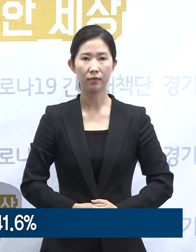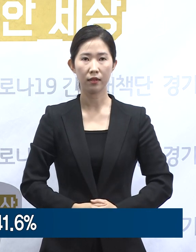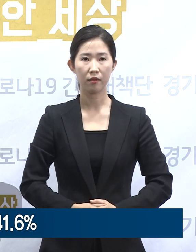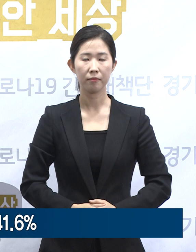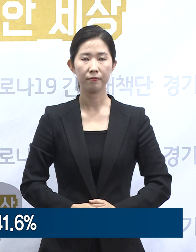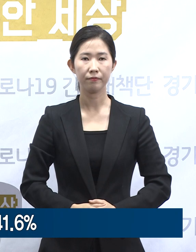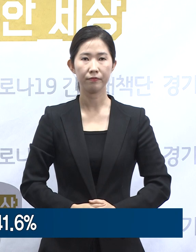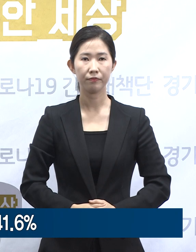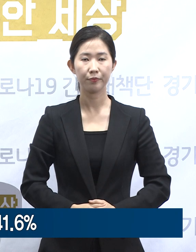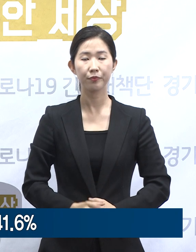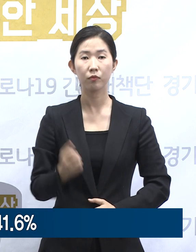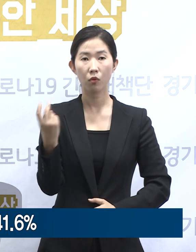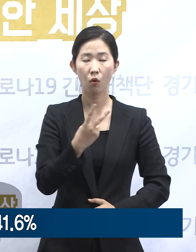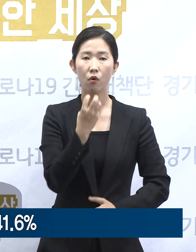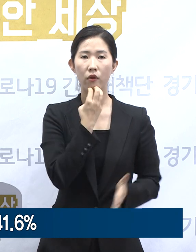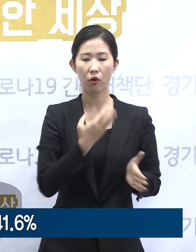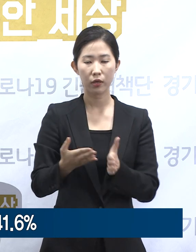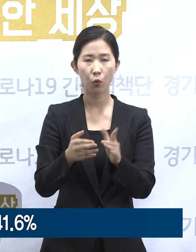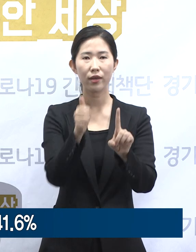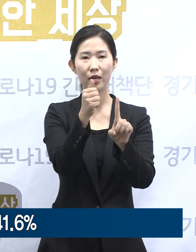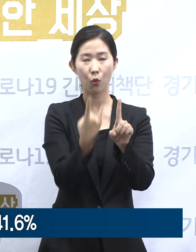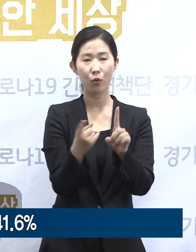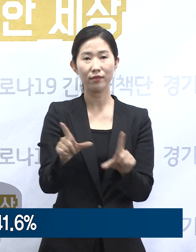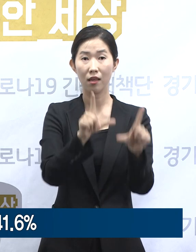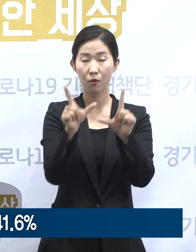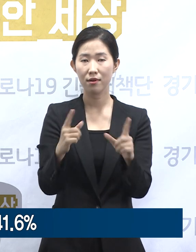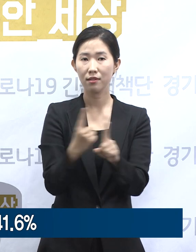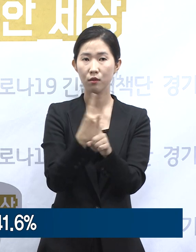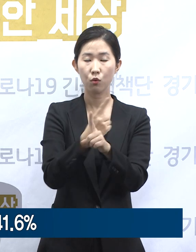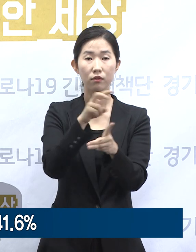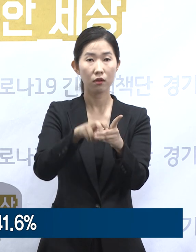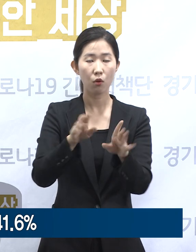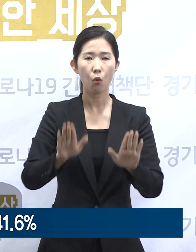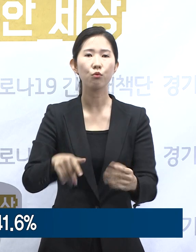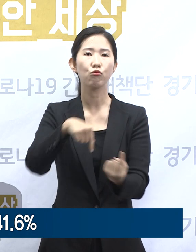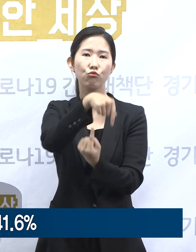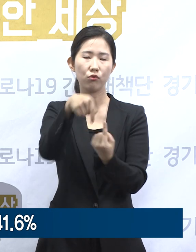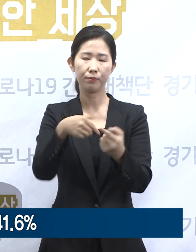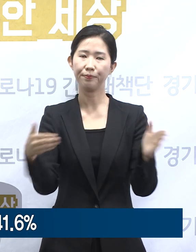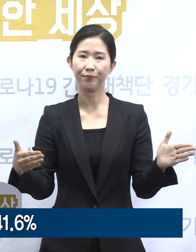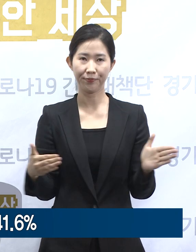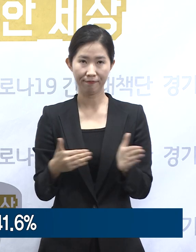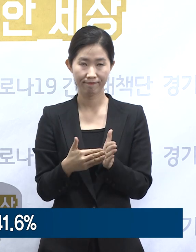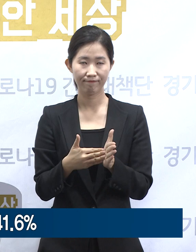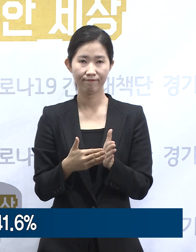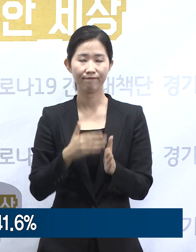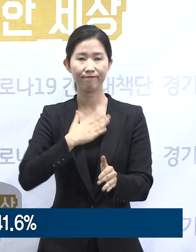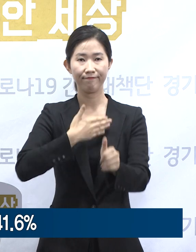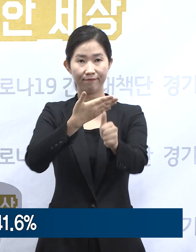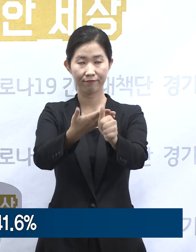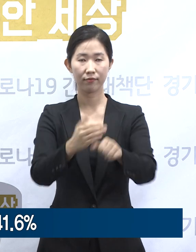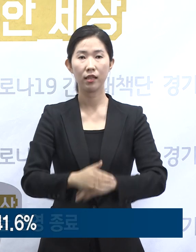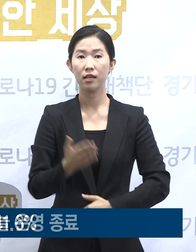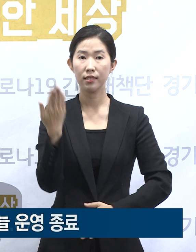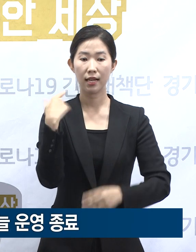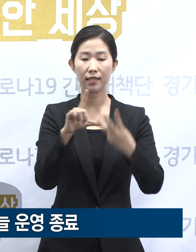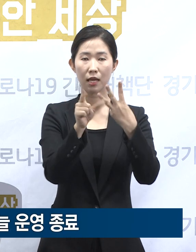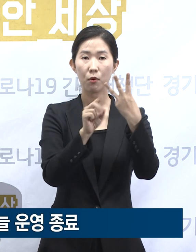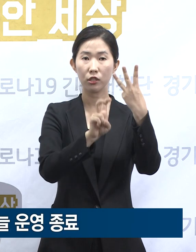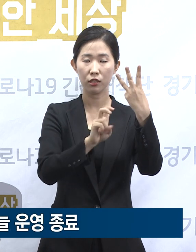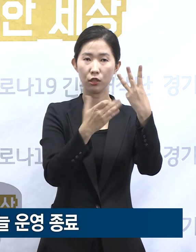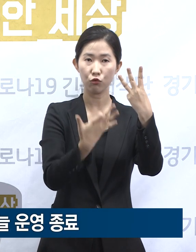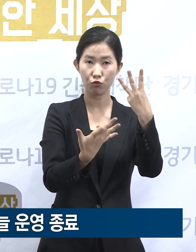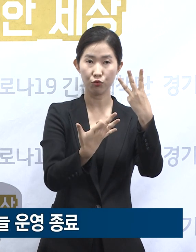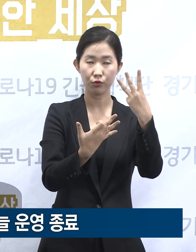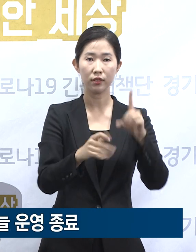다음은 경기도 제1호 생활치료센터가 오늘 운영을 종료한다는 소식입니다. 지난 3월 19일 용인시 소재